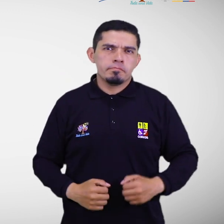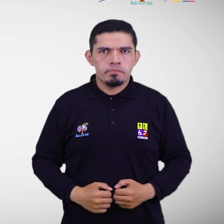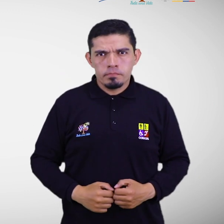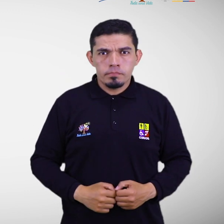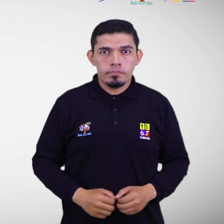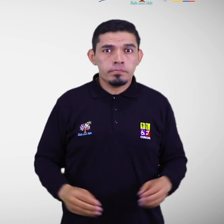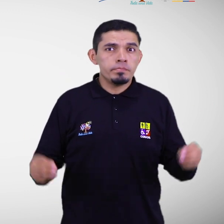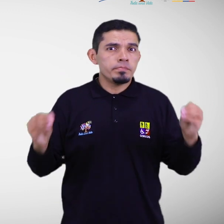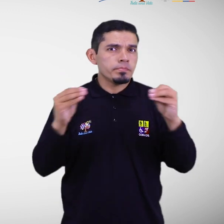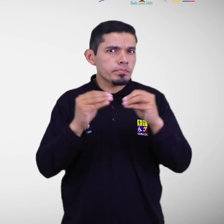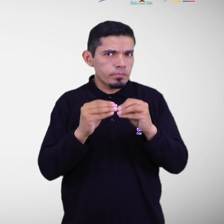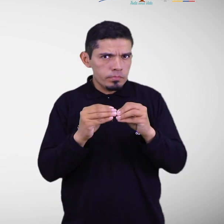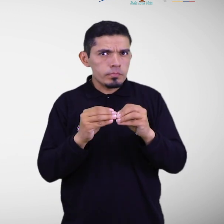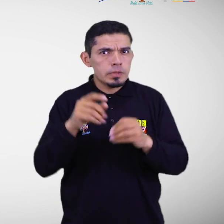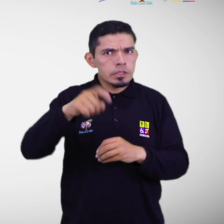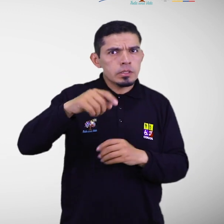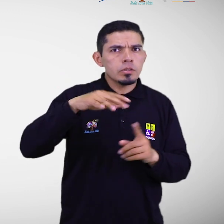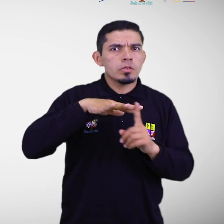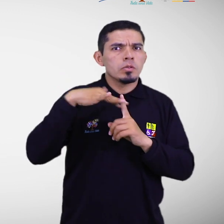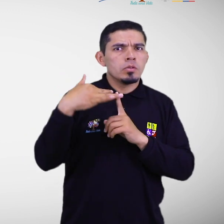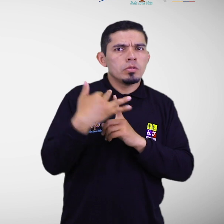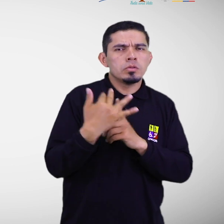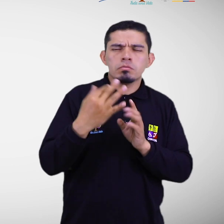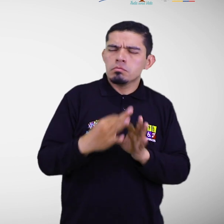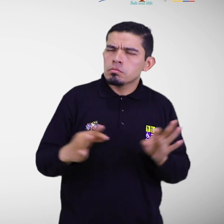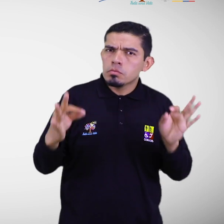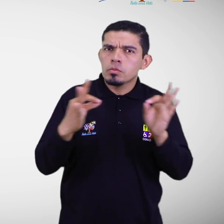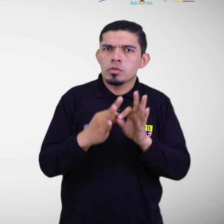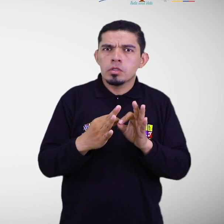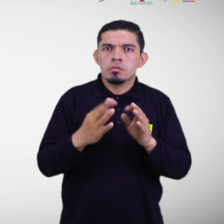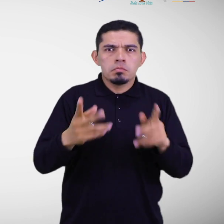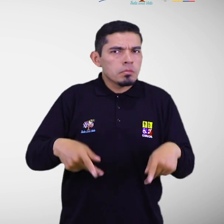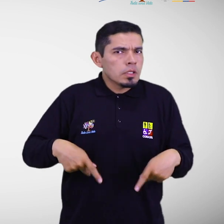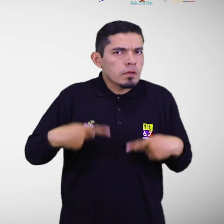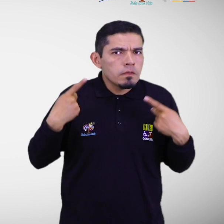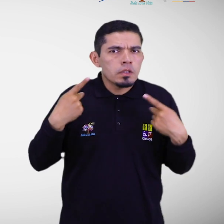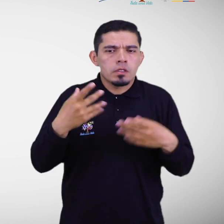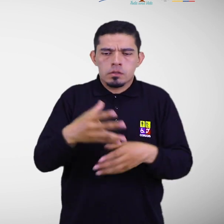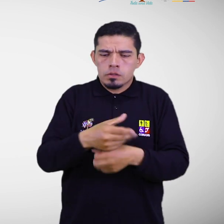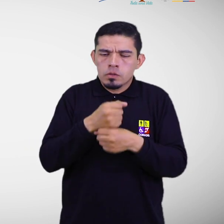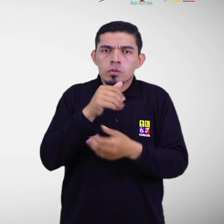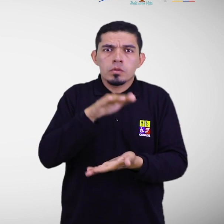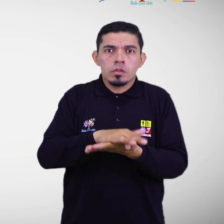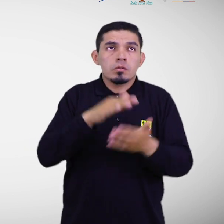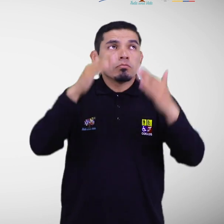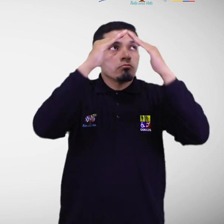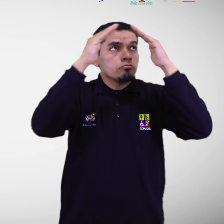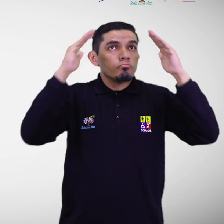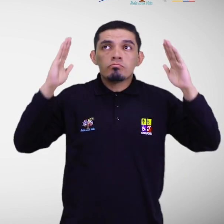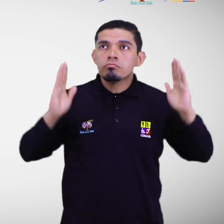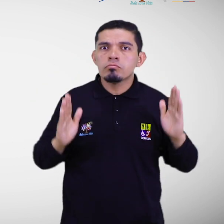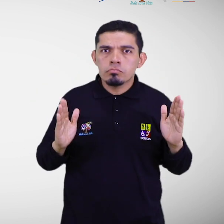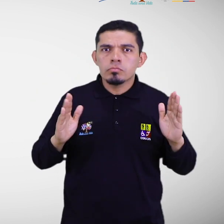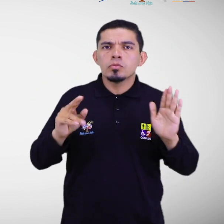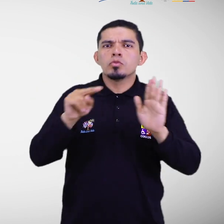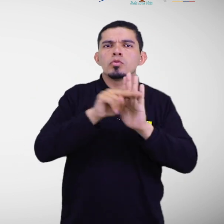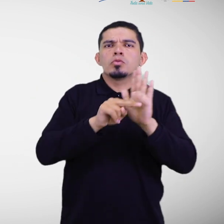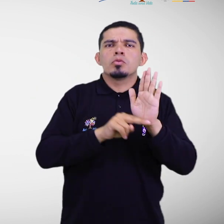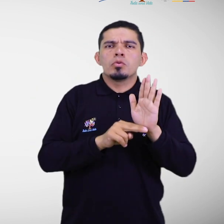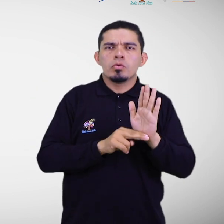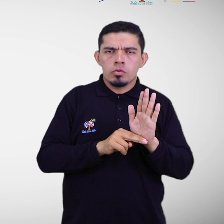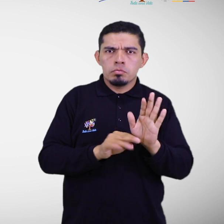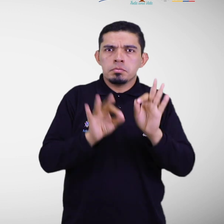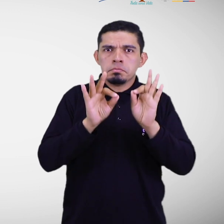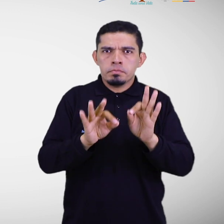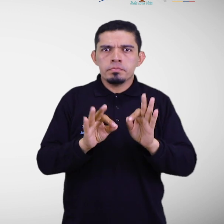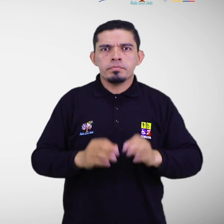Adicionalmente deben tener las condiciones indispensables de habitabilidad y seguridad en concordancia con las normas mínimas de respuesta